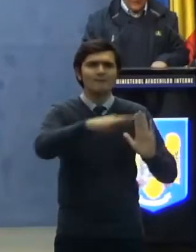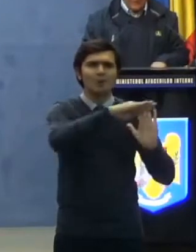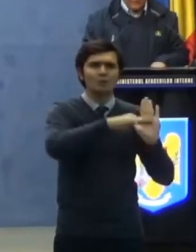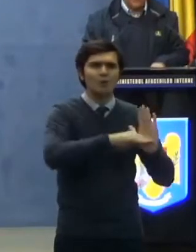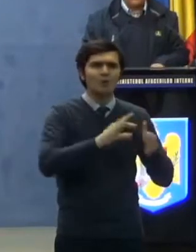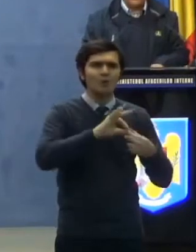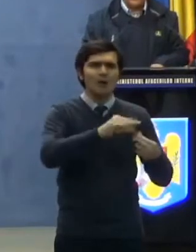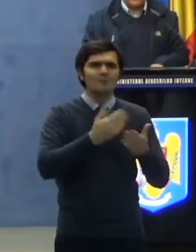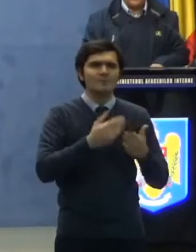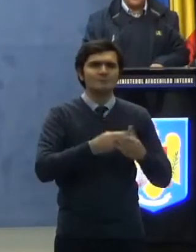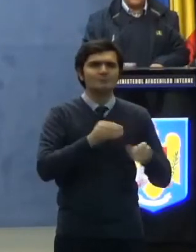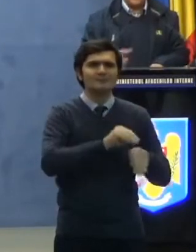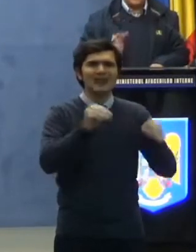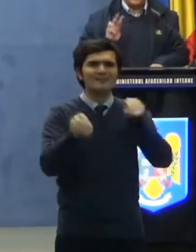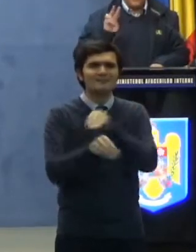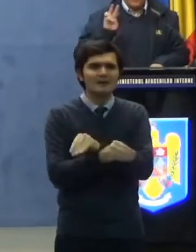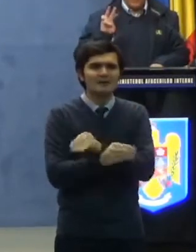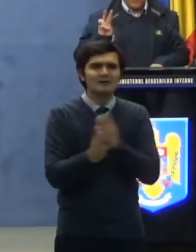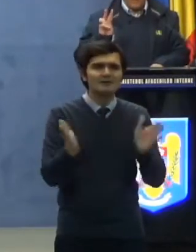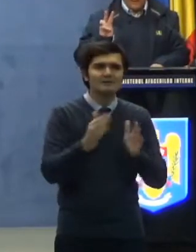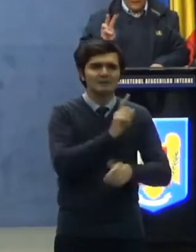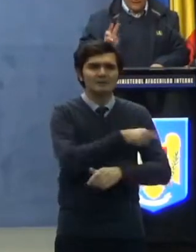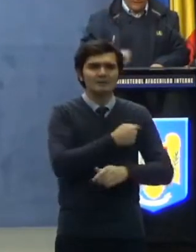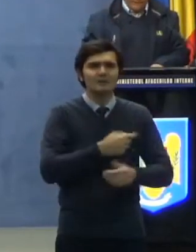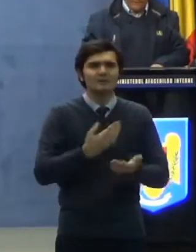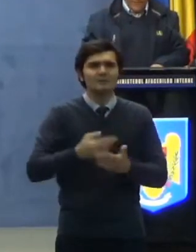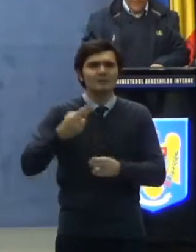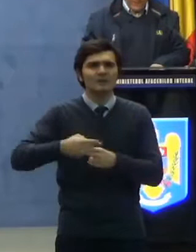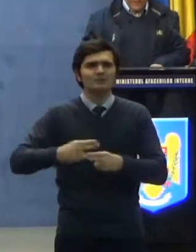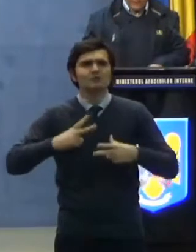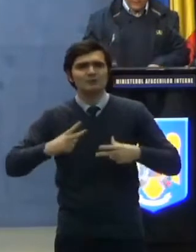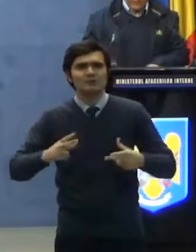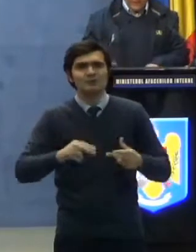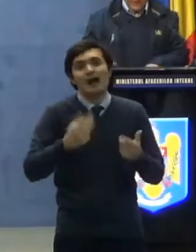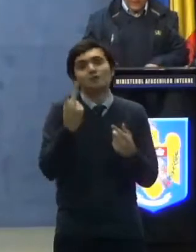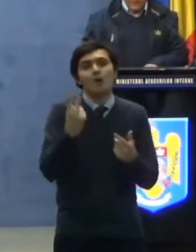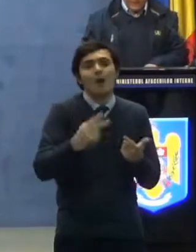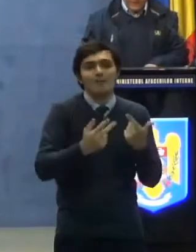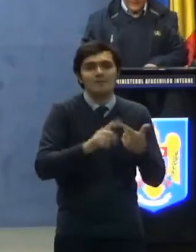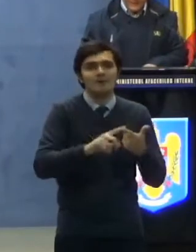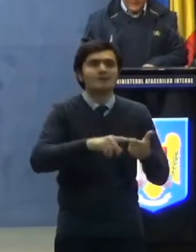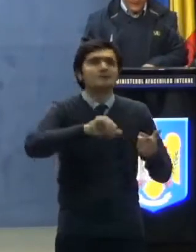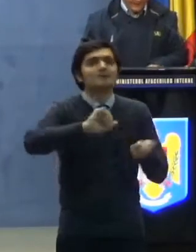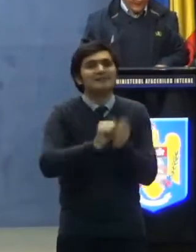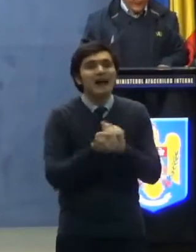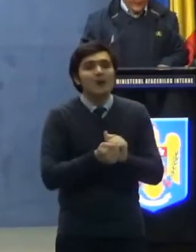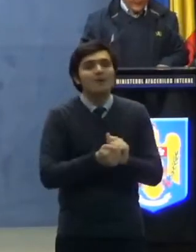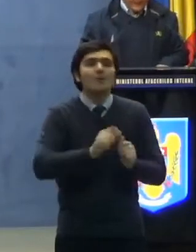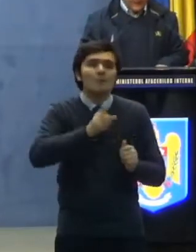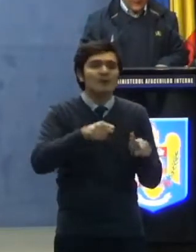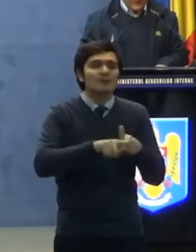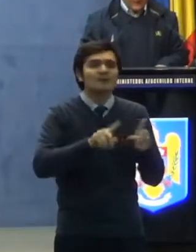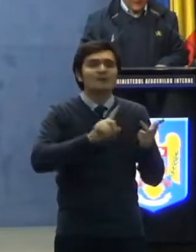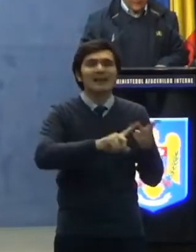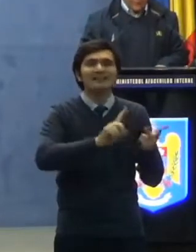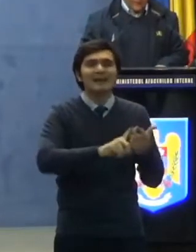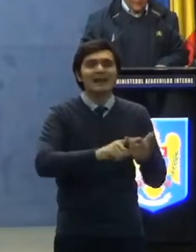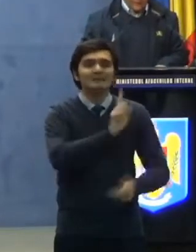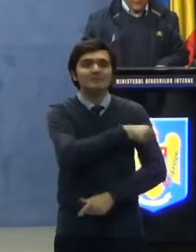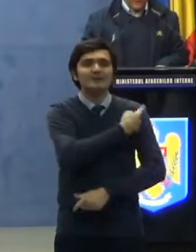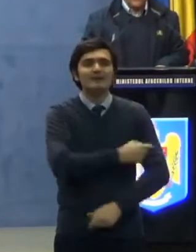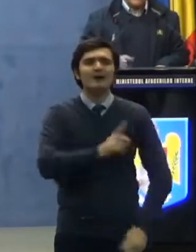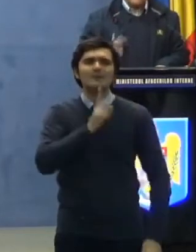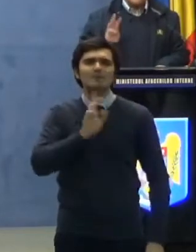interclinic al pacientului critic, asta este a doua variantă. Sau în spitale nominalizate de către direcțiile de sănătate